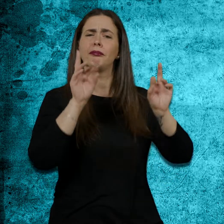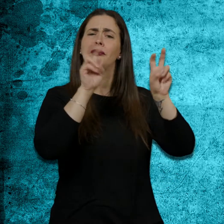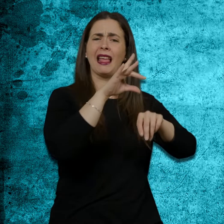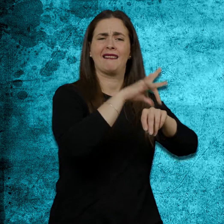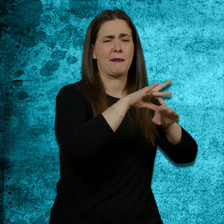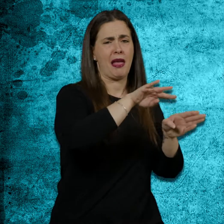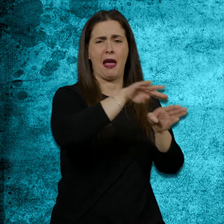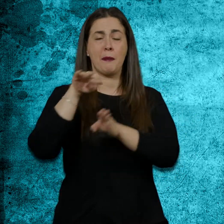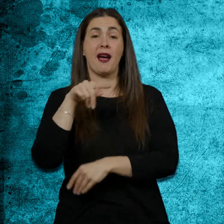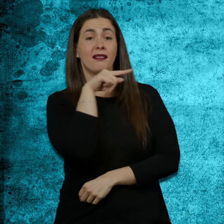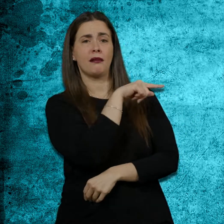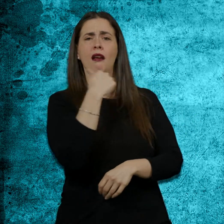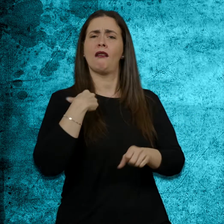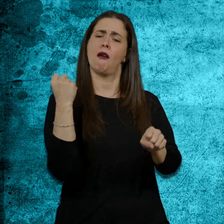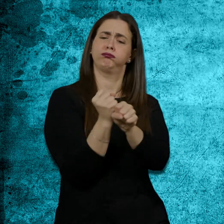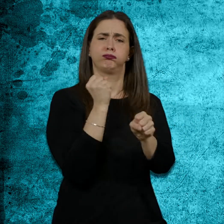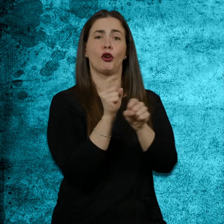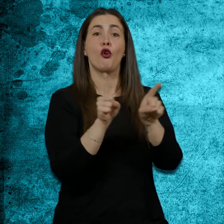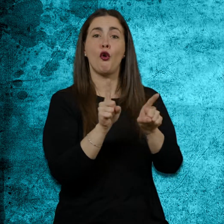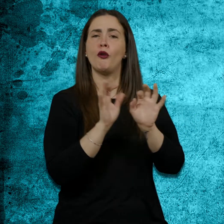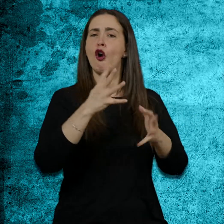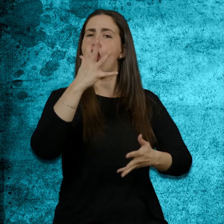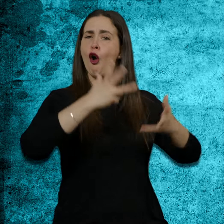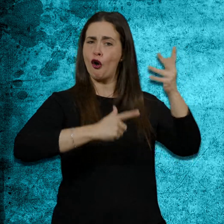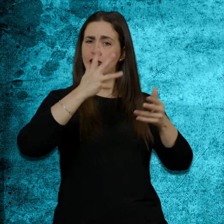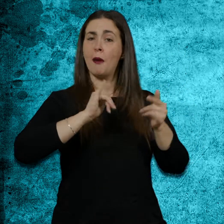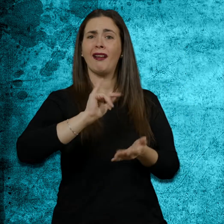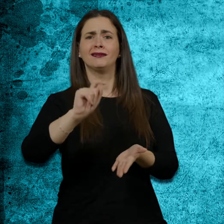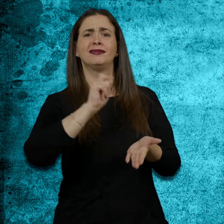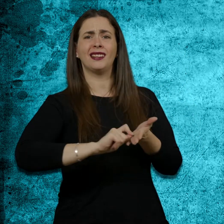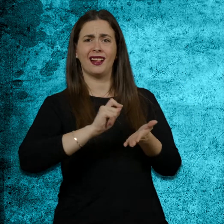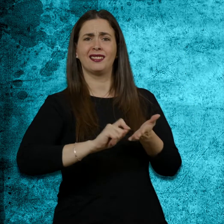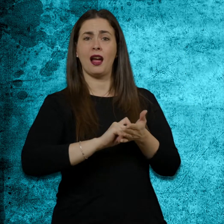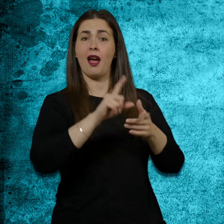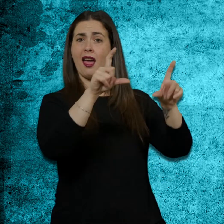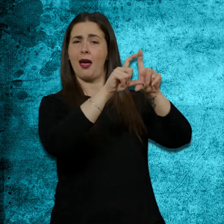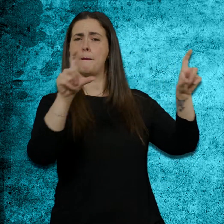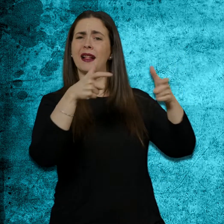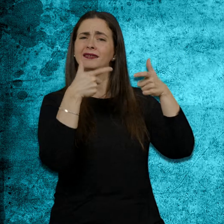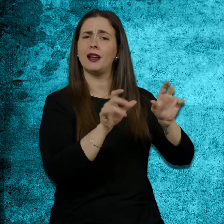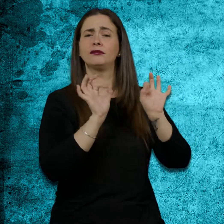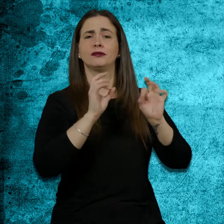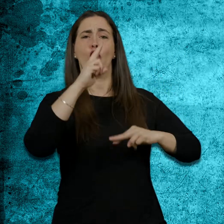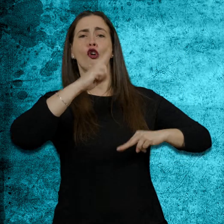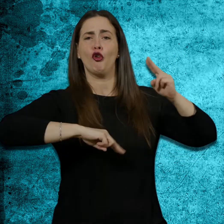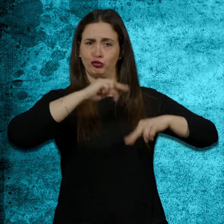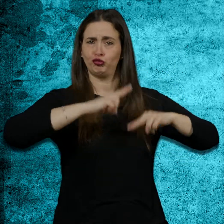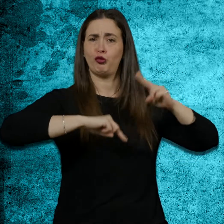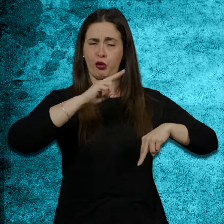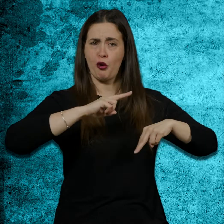Va treballar com a comptable i secretària en una empresa del ram de la construcció. I va ostentar el càrrec de subdelegada per Catalunya